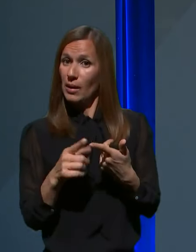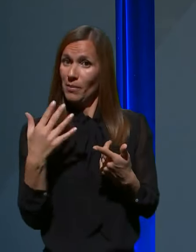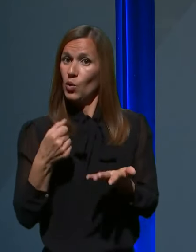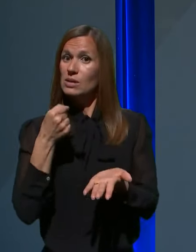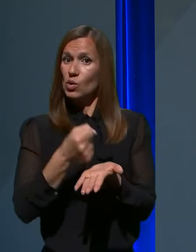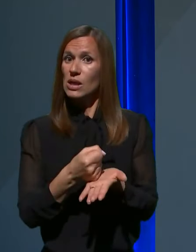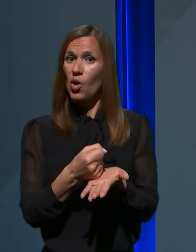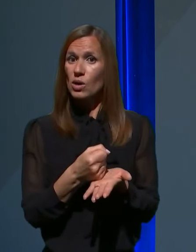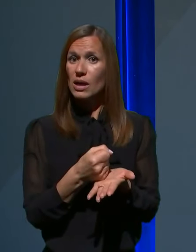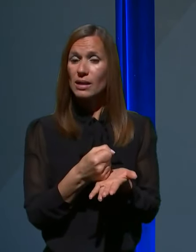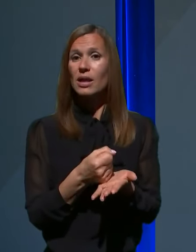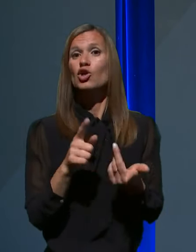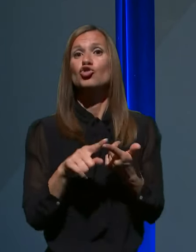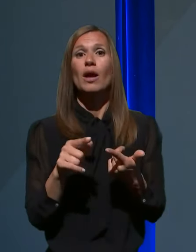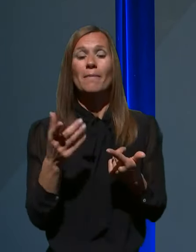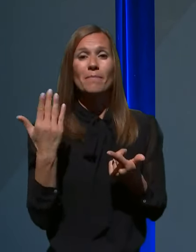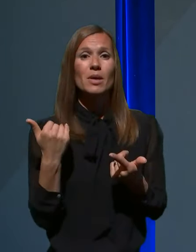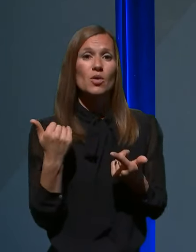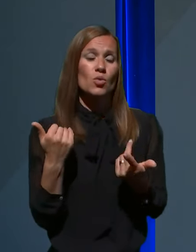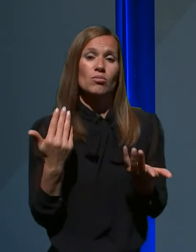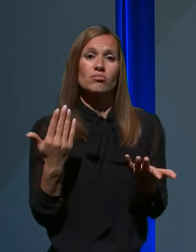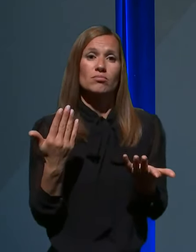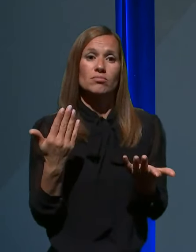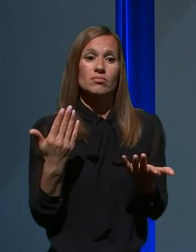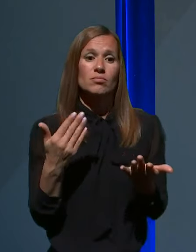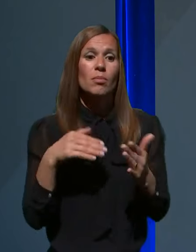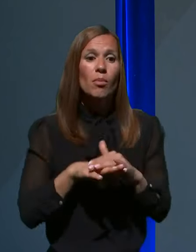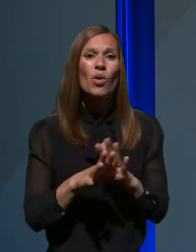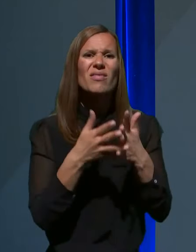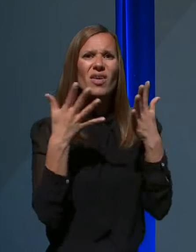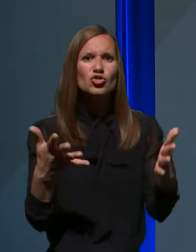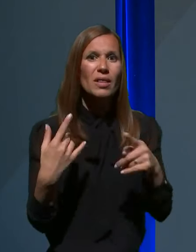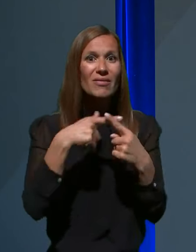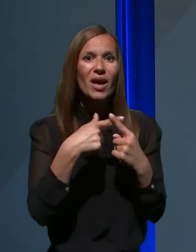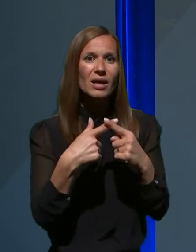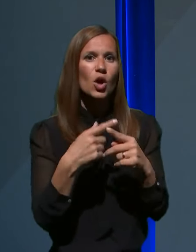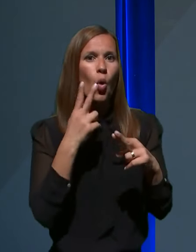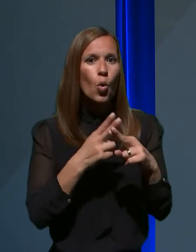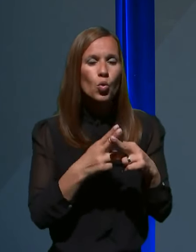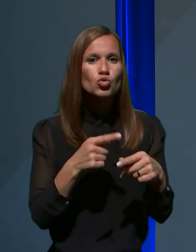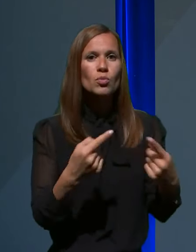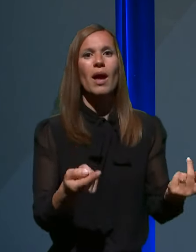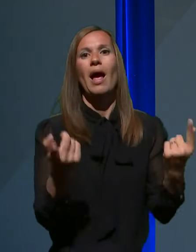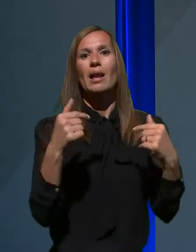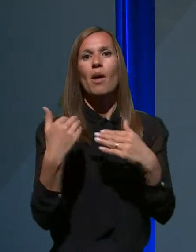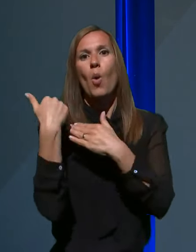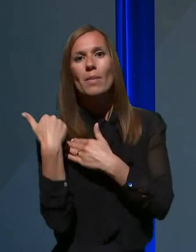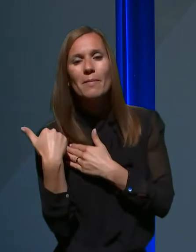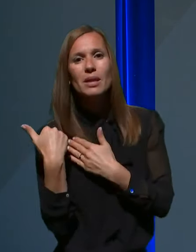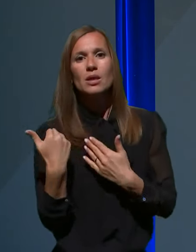in če je bil, bodi si večjem utveganju okužbe ali večji obremenitvi, mu dodatek pripada.